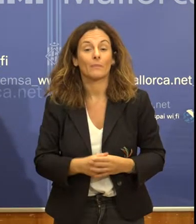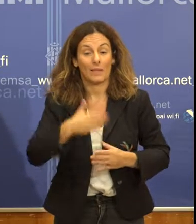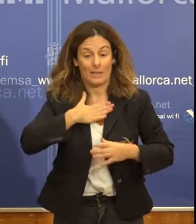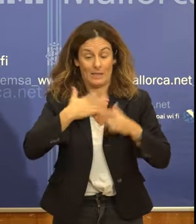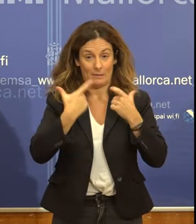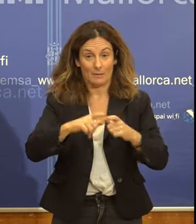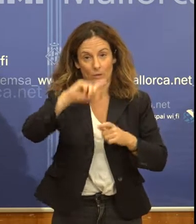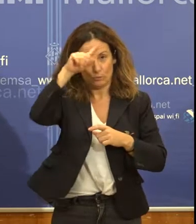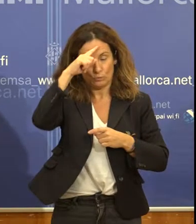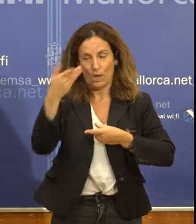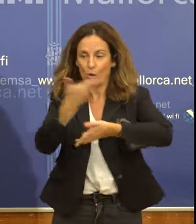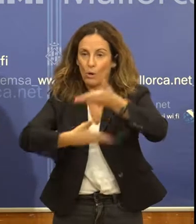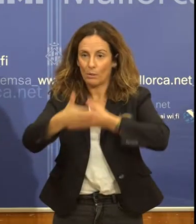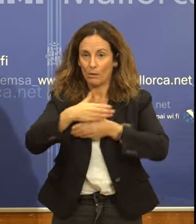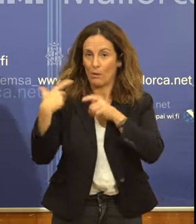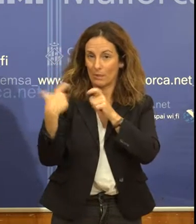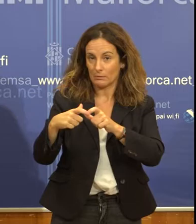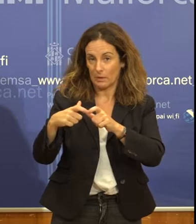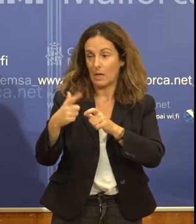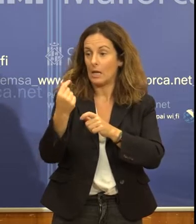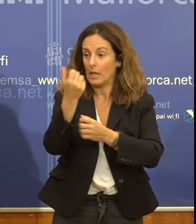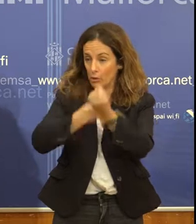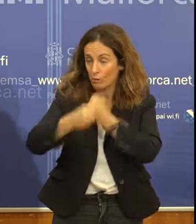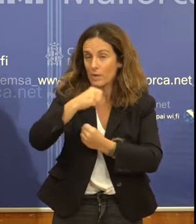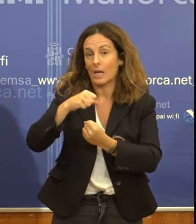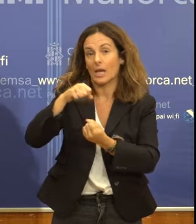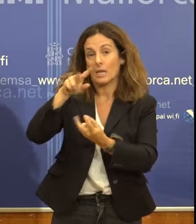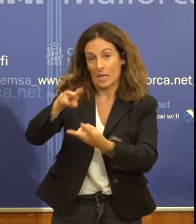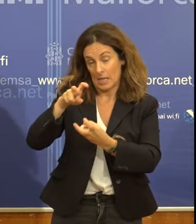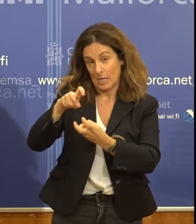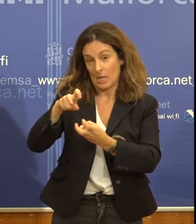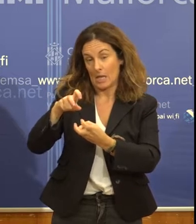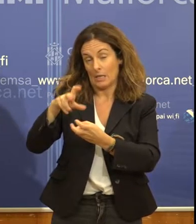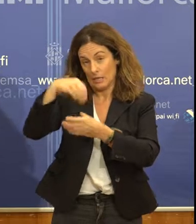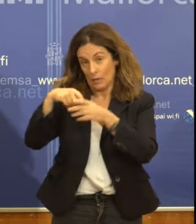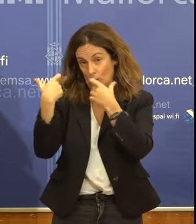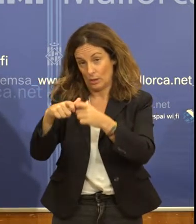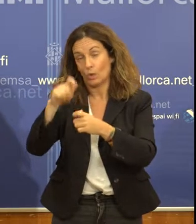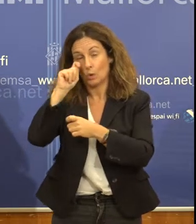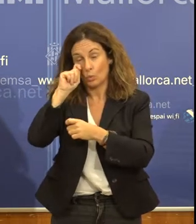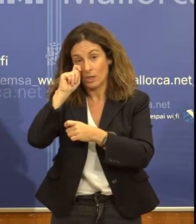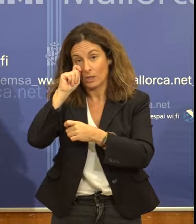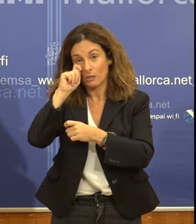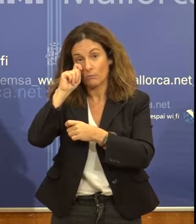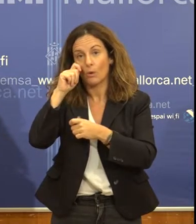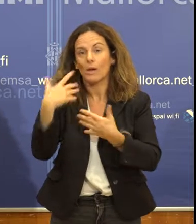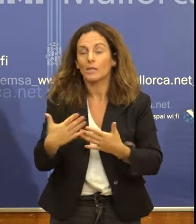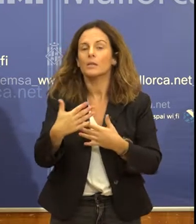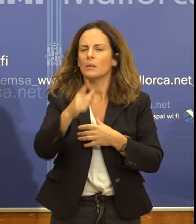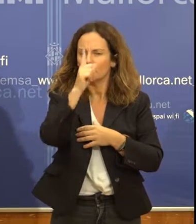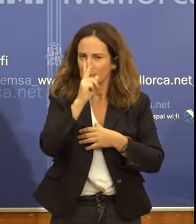Cultura, en col·laboració amb el Departament d'Economia, i la Direcció de Ciutadans de Turisme i el calendari de presentació pels propers anys.